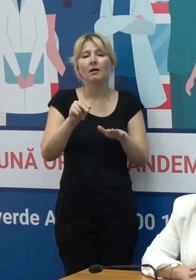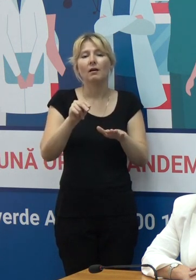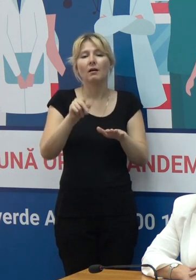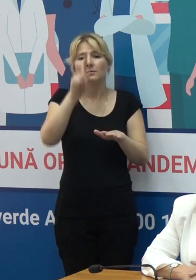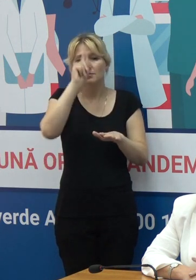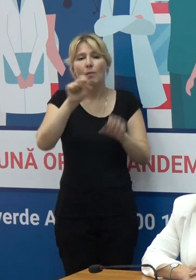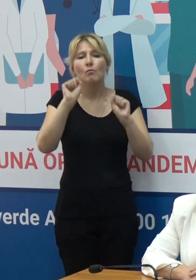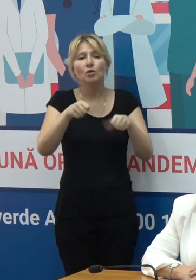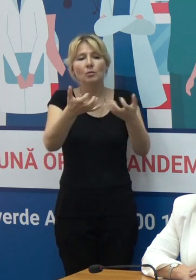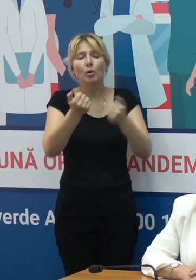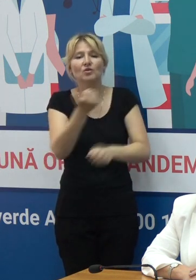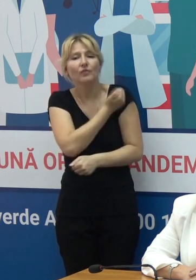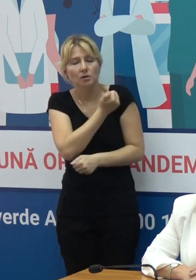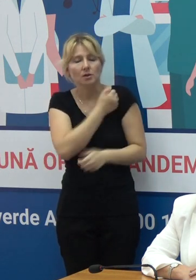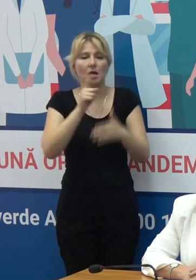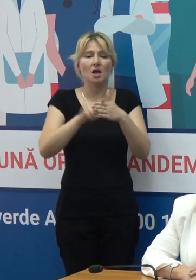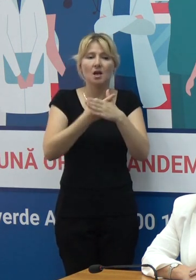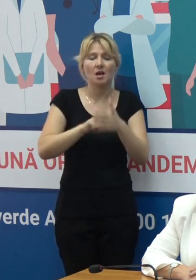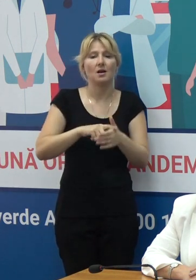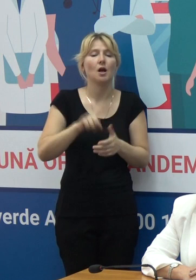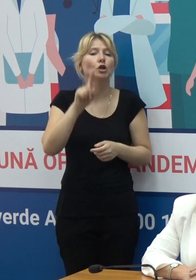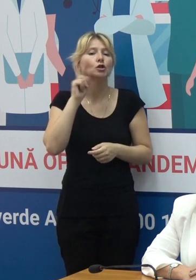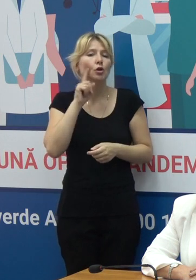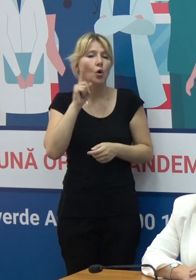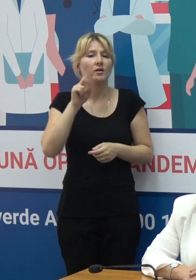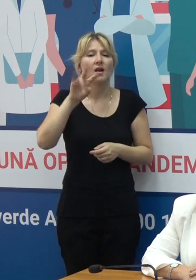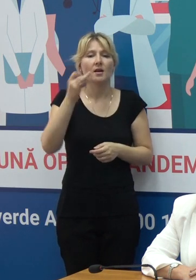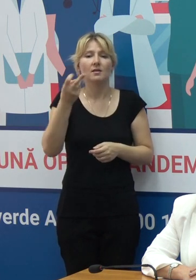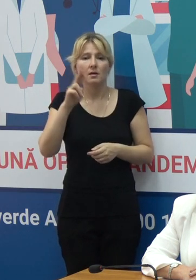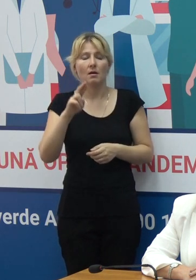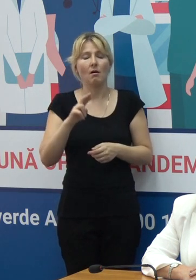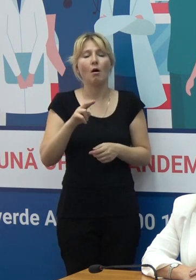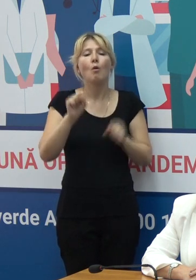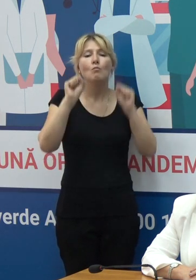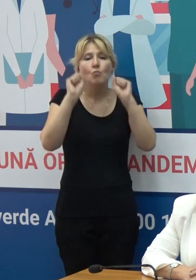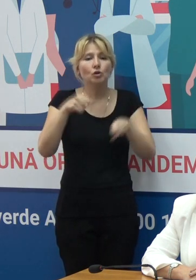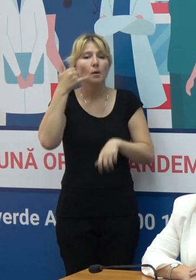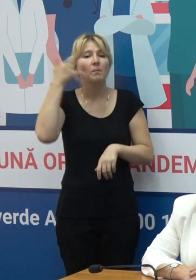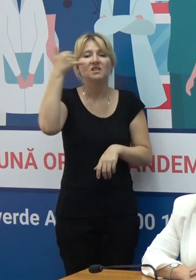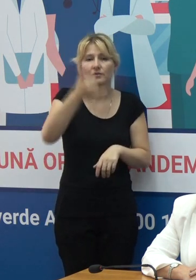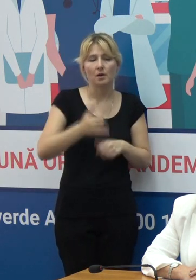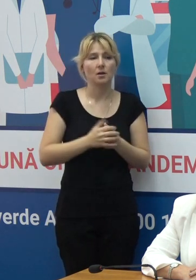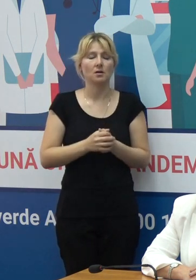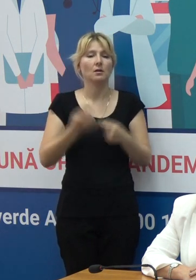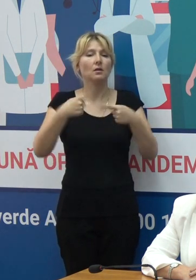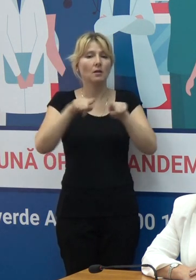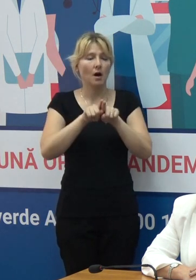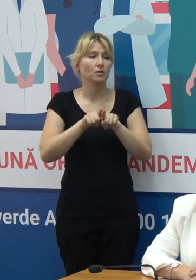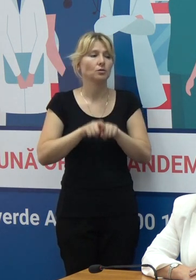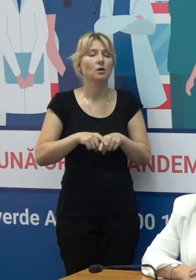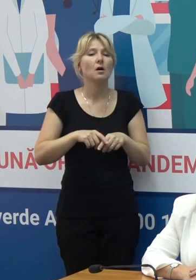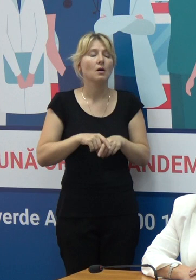medical, la linie verde care este instituită și în cadrul Agenției Naționale de Sănătate Publică și în cadrul Ministerului Sănătății,